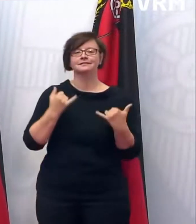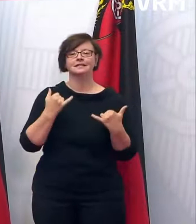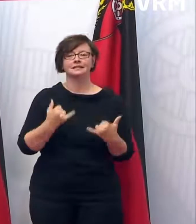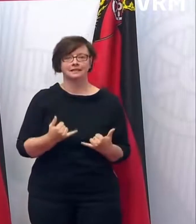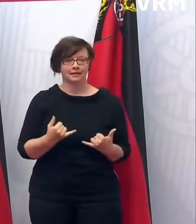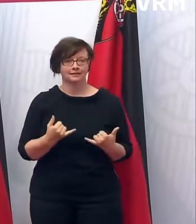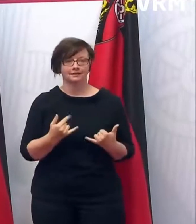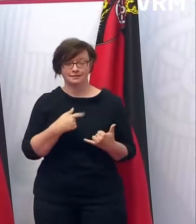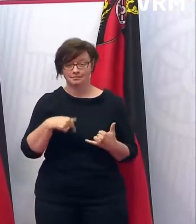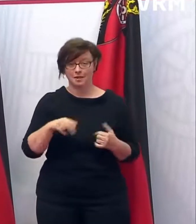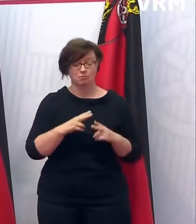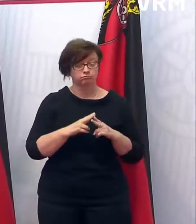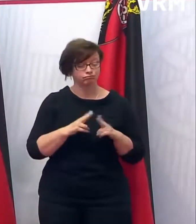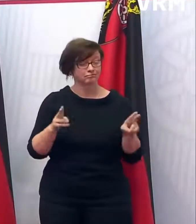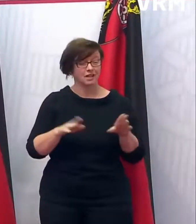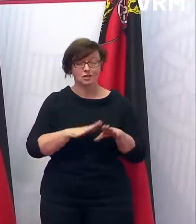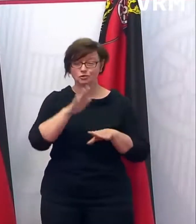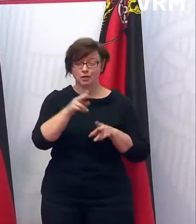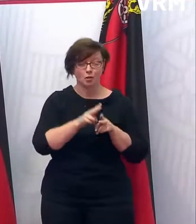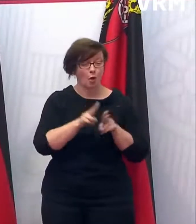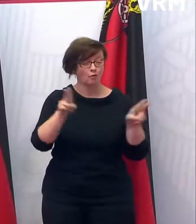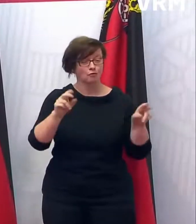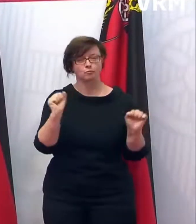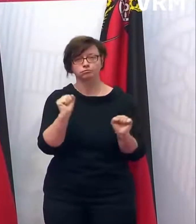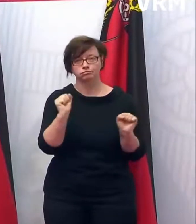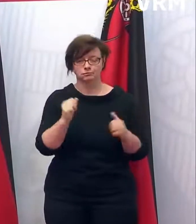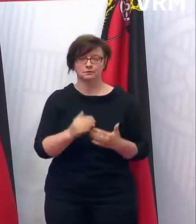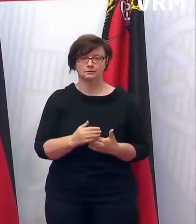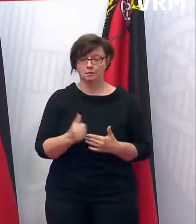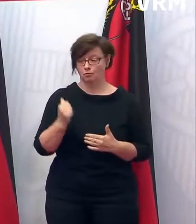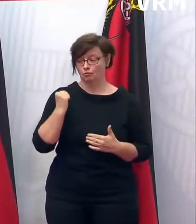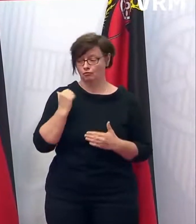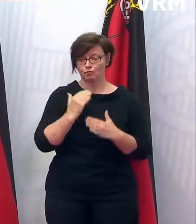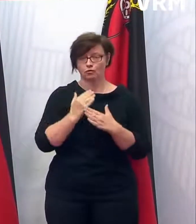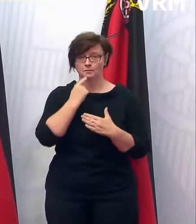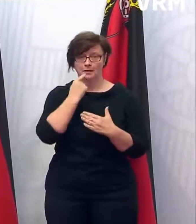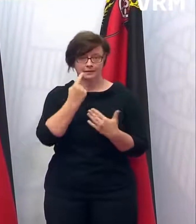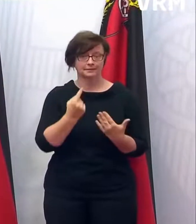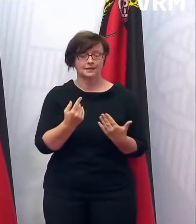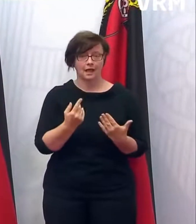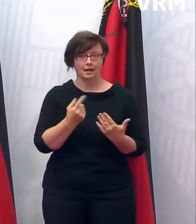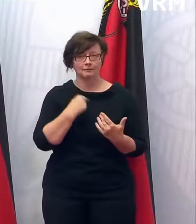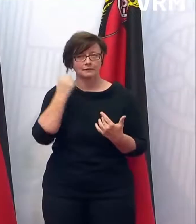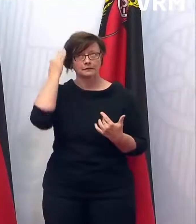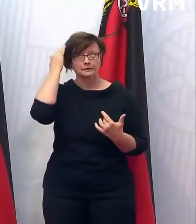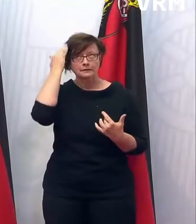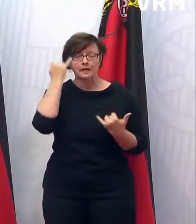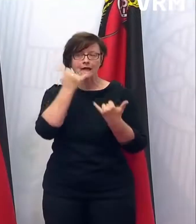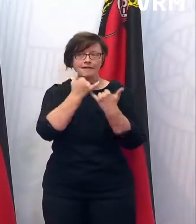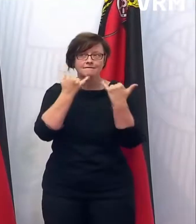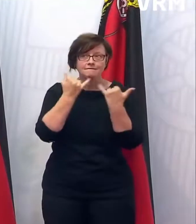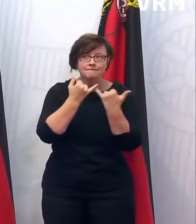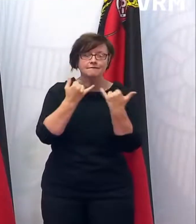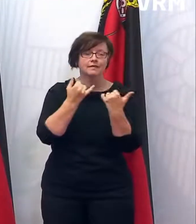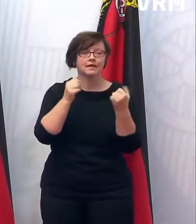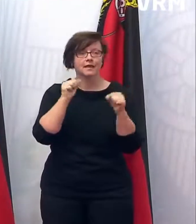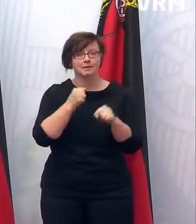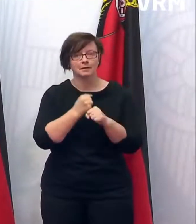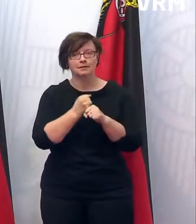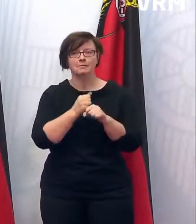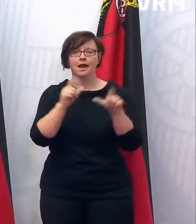in wirklich großen Öffnungsschritten. Und ich habe vorhin ja schon gesagt, dass wir uns natürlich auch Gedanken darüber machen, wie kann es mit